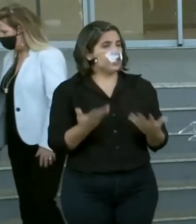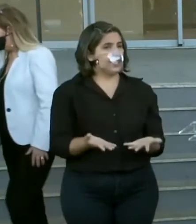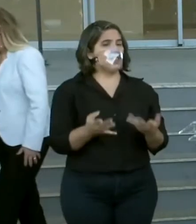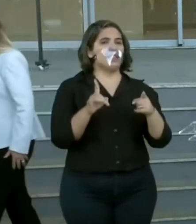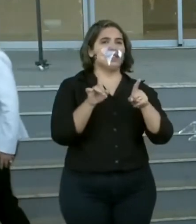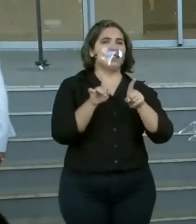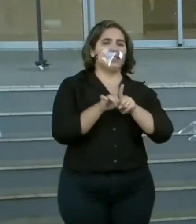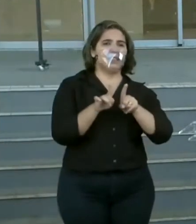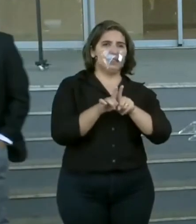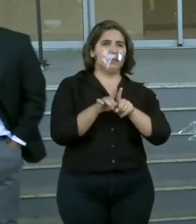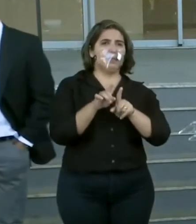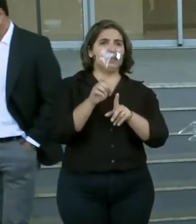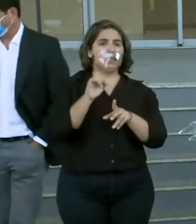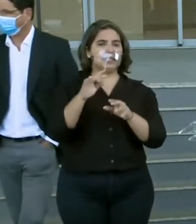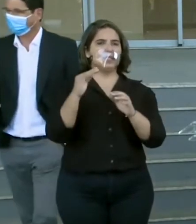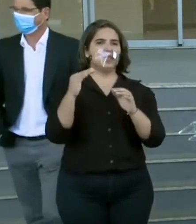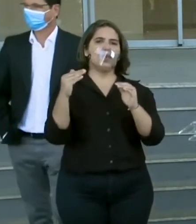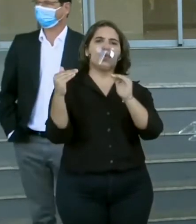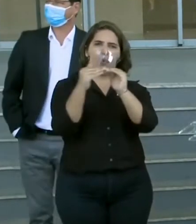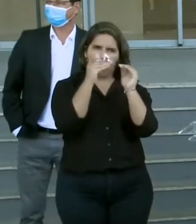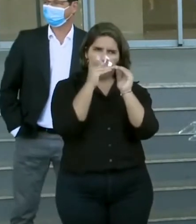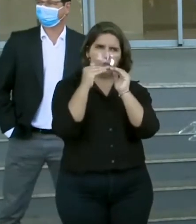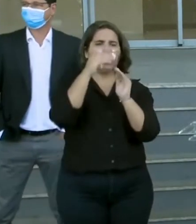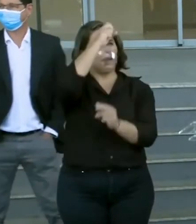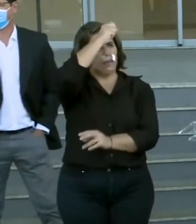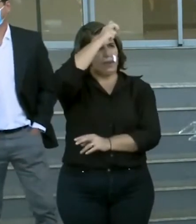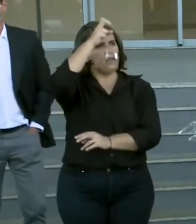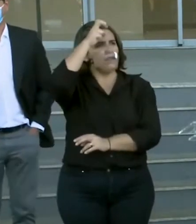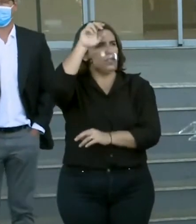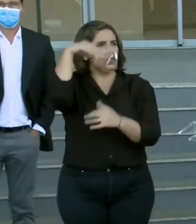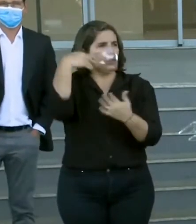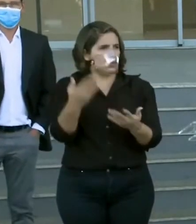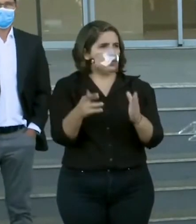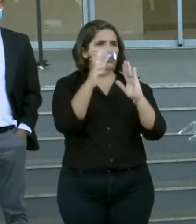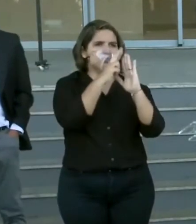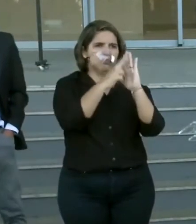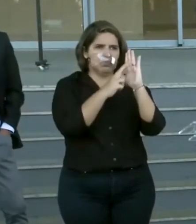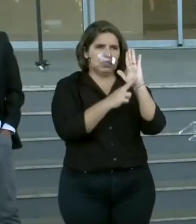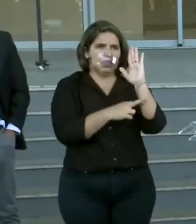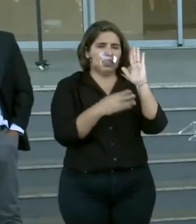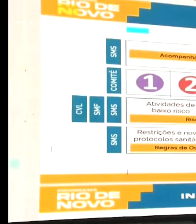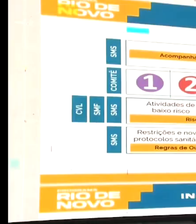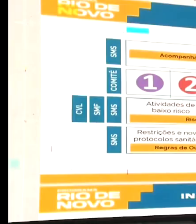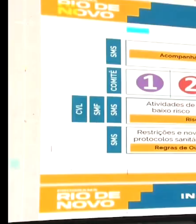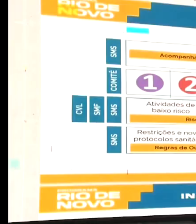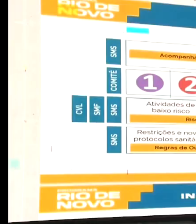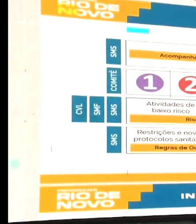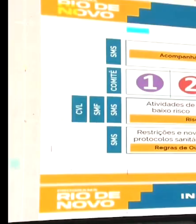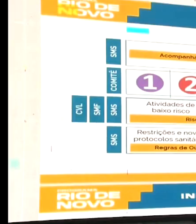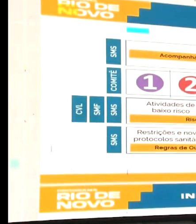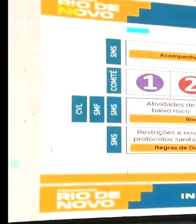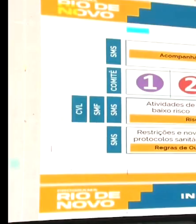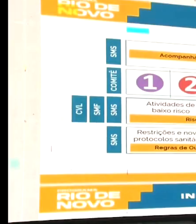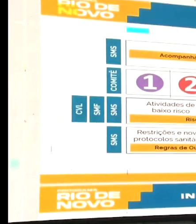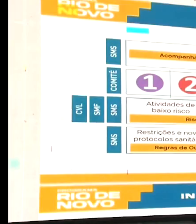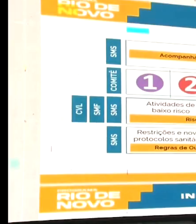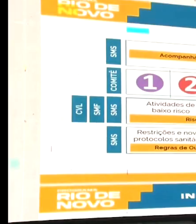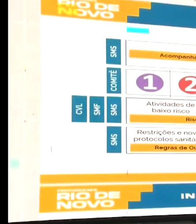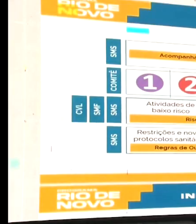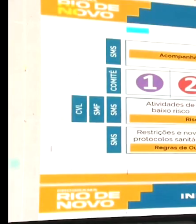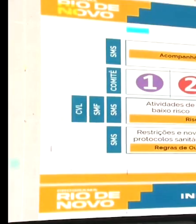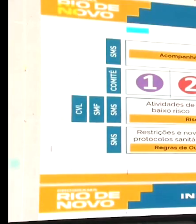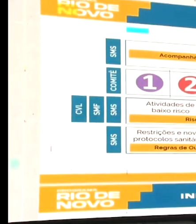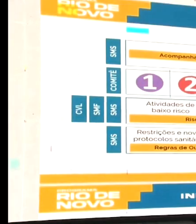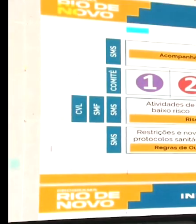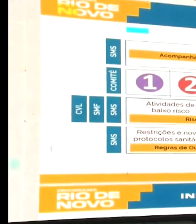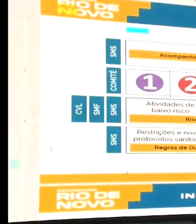que concordaram com a Prefeitura segundo esses protocolos específicos. A previsão é que os salões de rua sejam